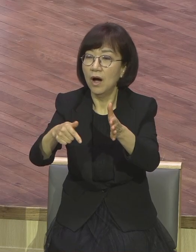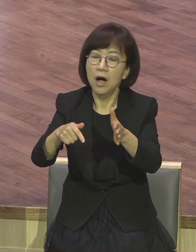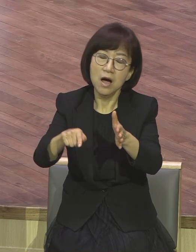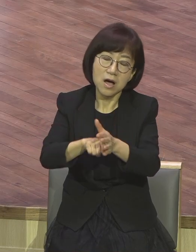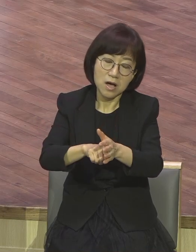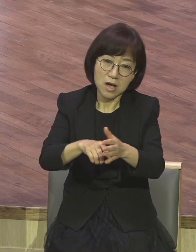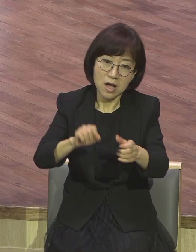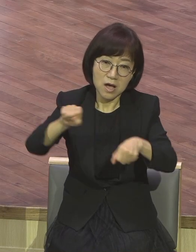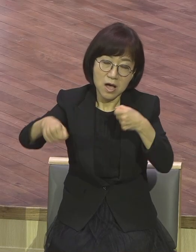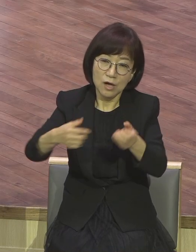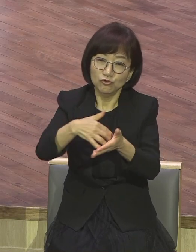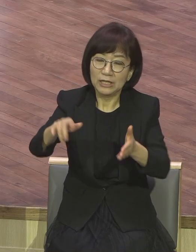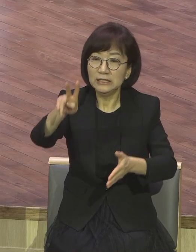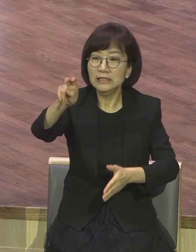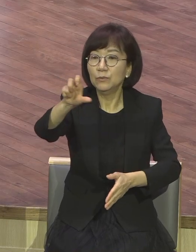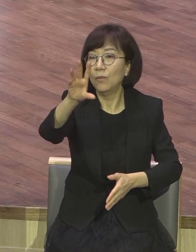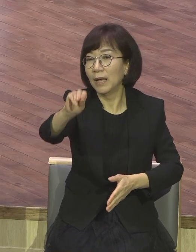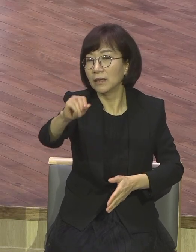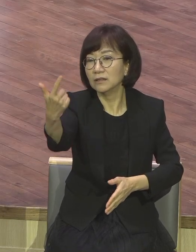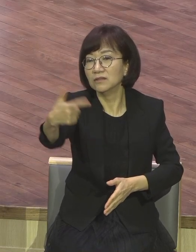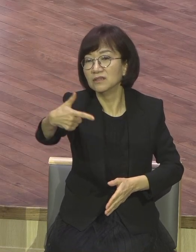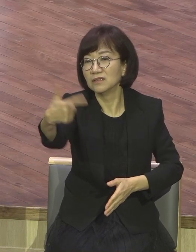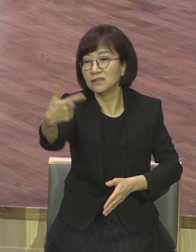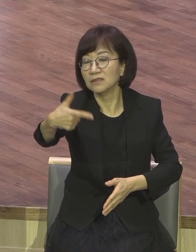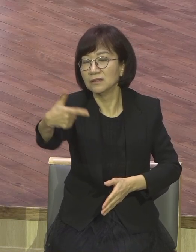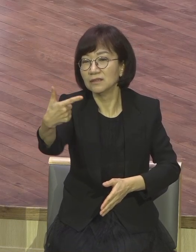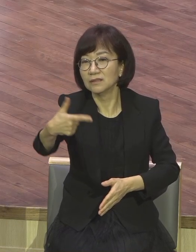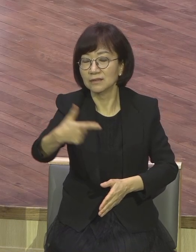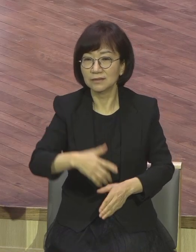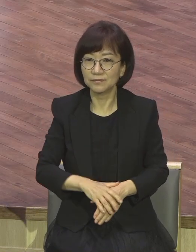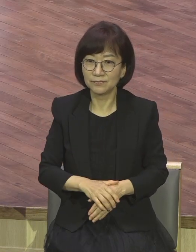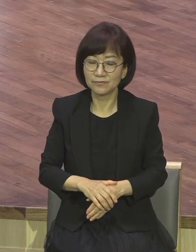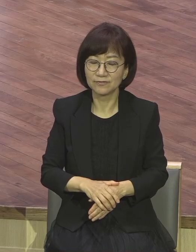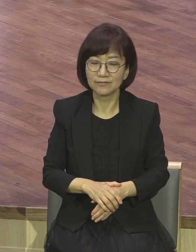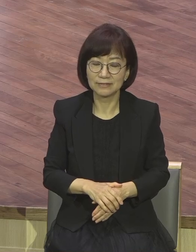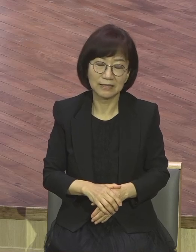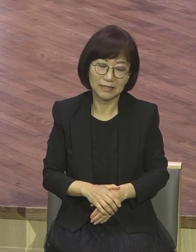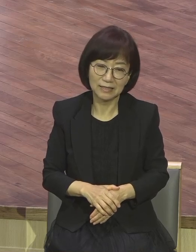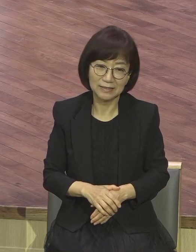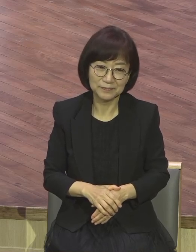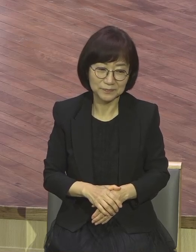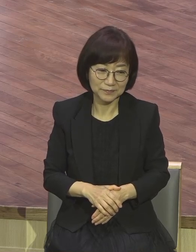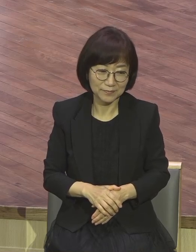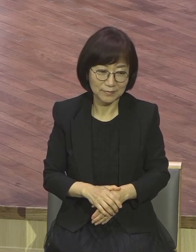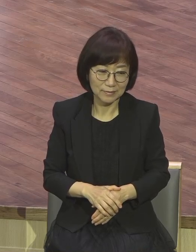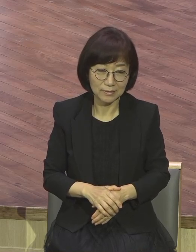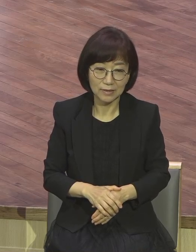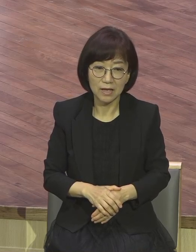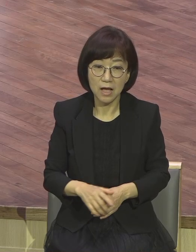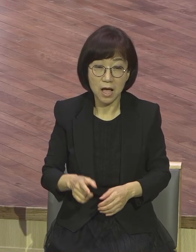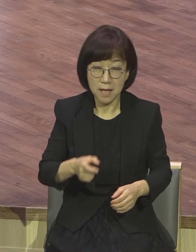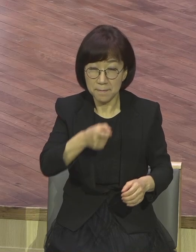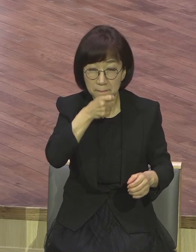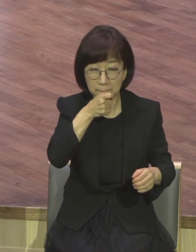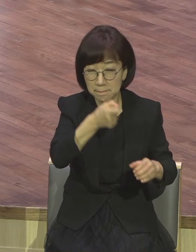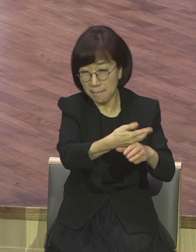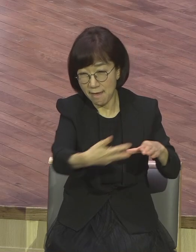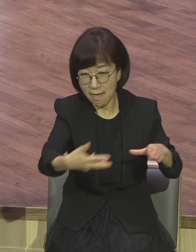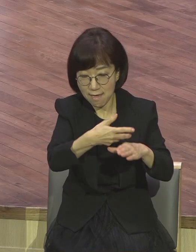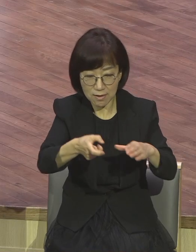피를 다 그렇게 받쳐야 되는데 어마어마한 양이 그냥 꼬랑으로 피의 양을 한